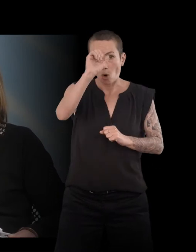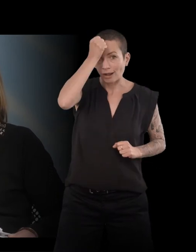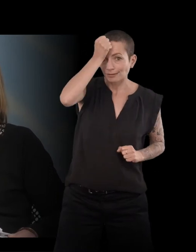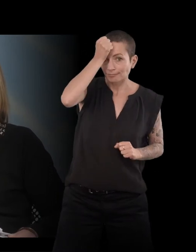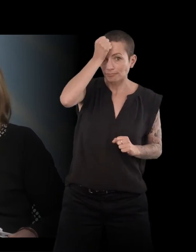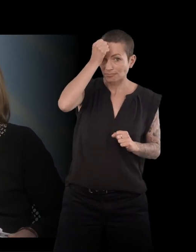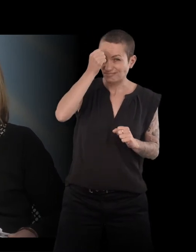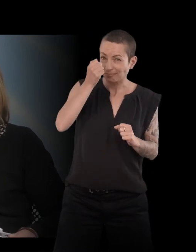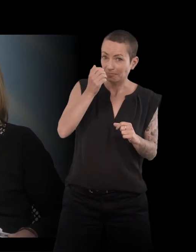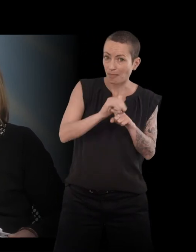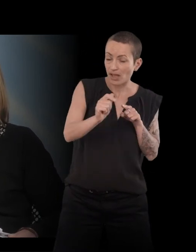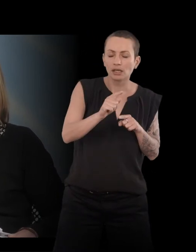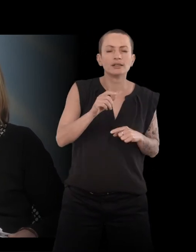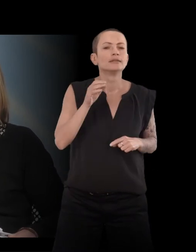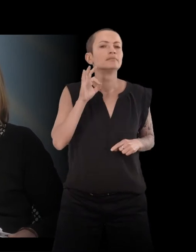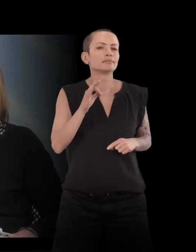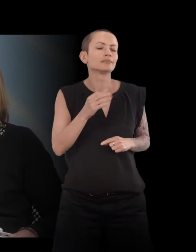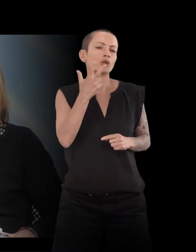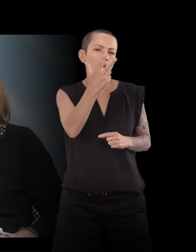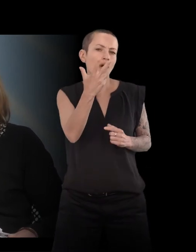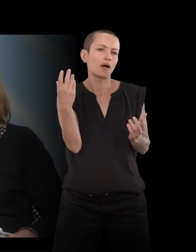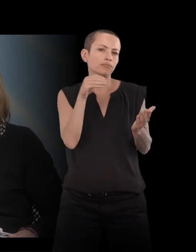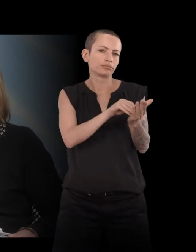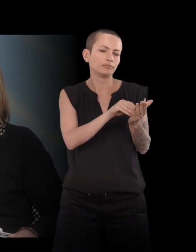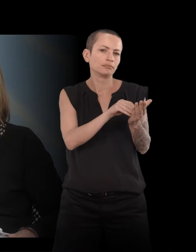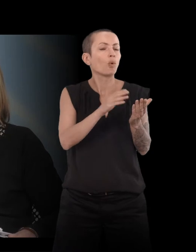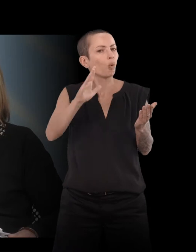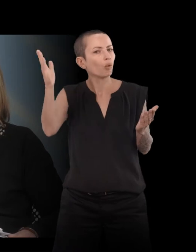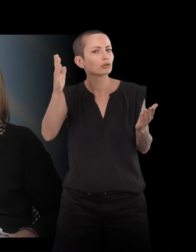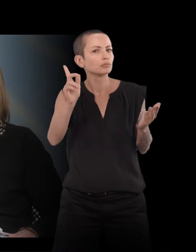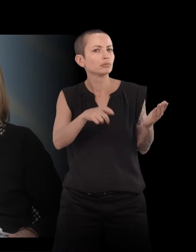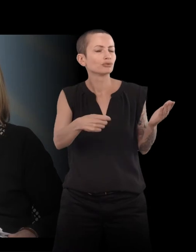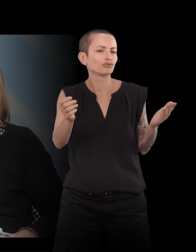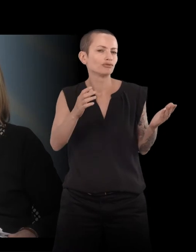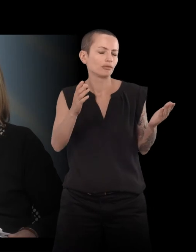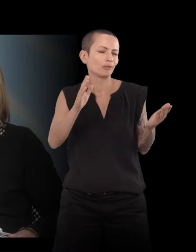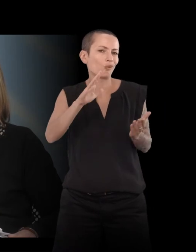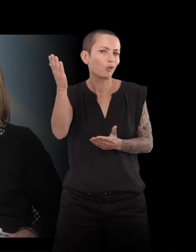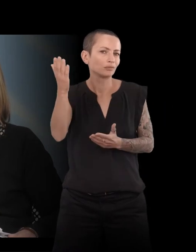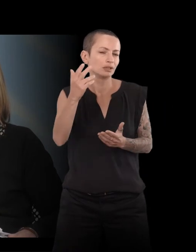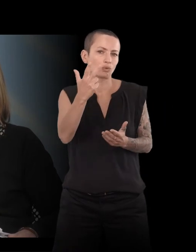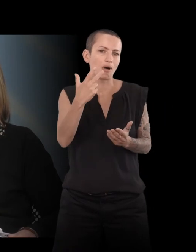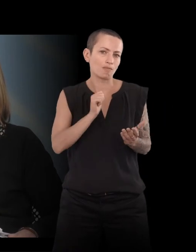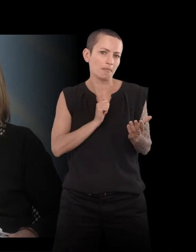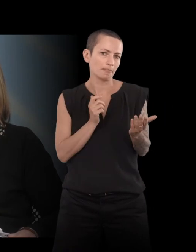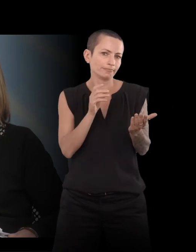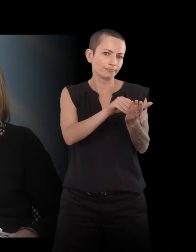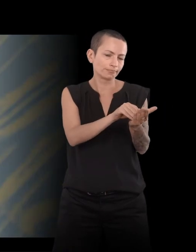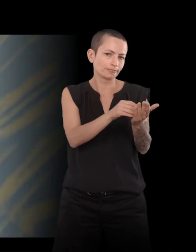je cite. Mais il y en a d'autres, bien sûr. Et les projets,